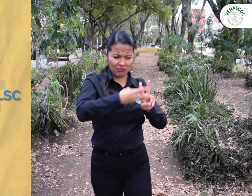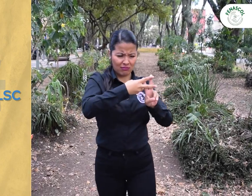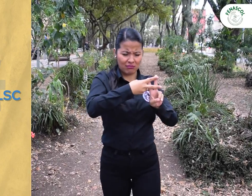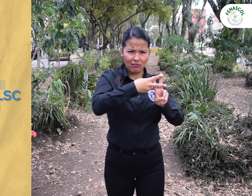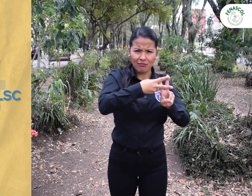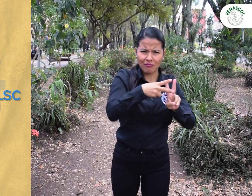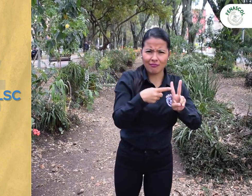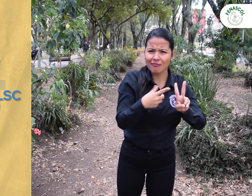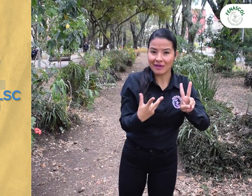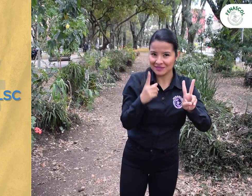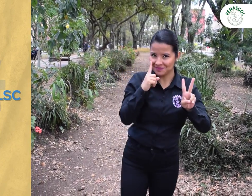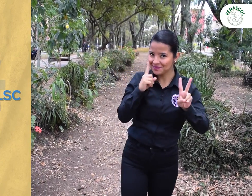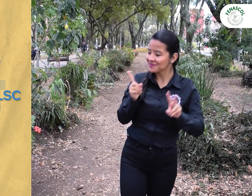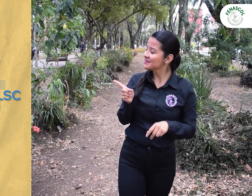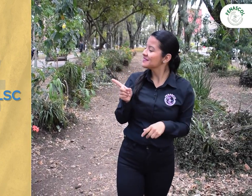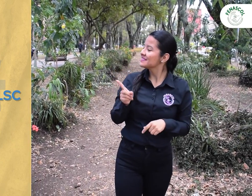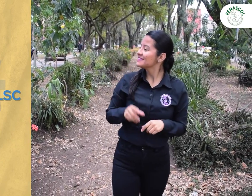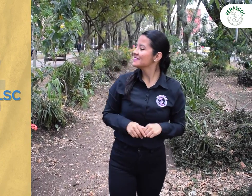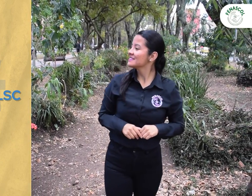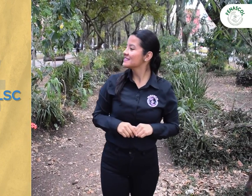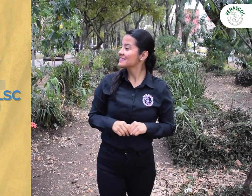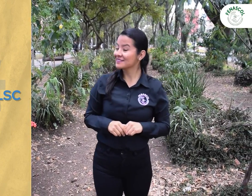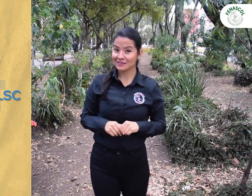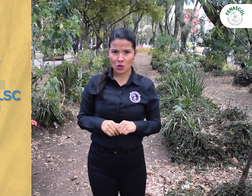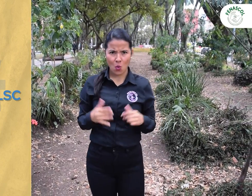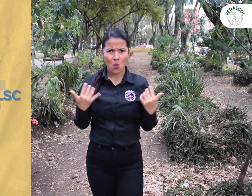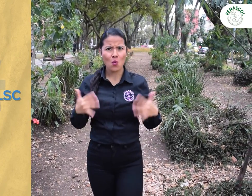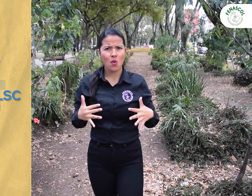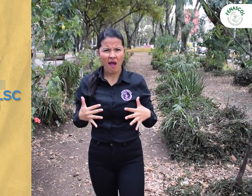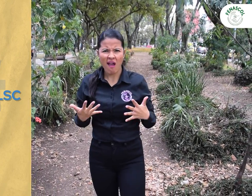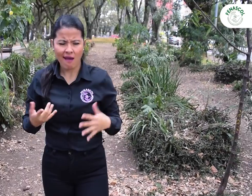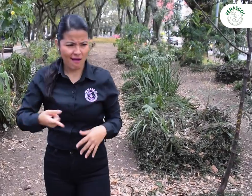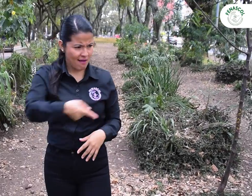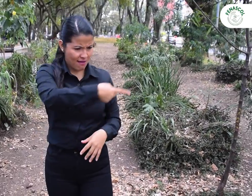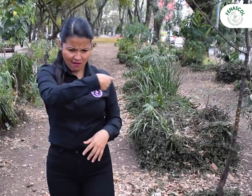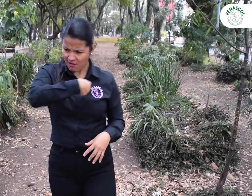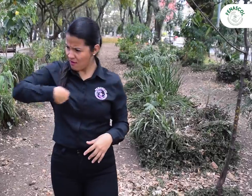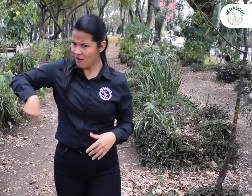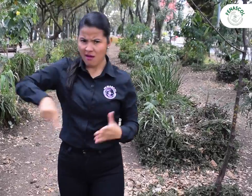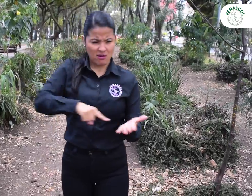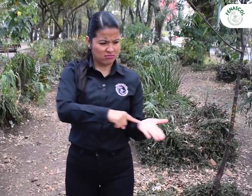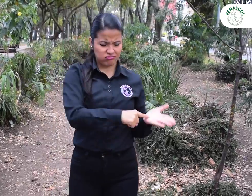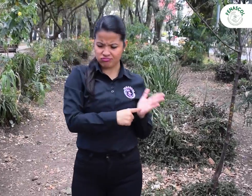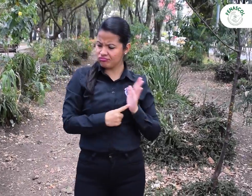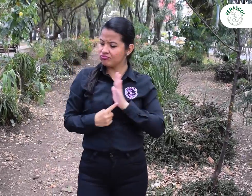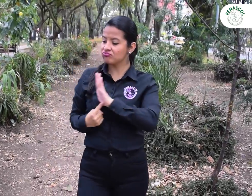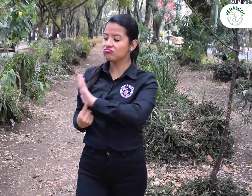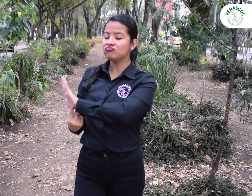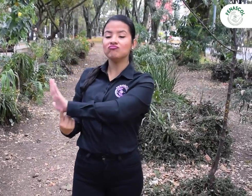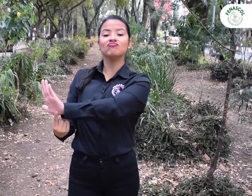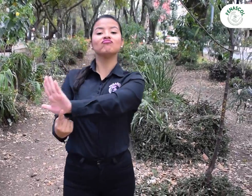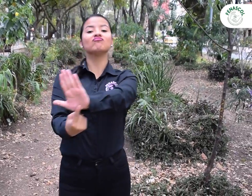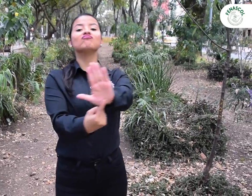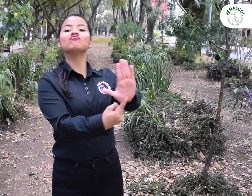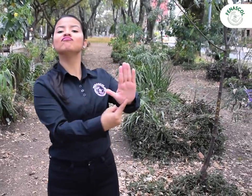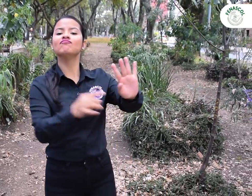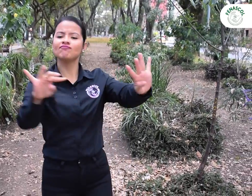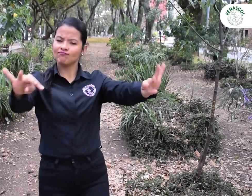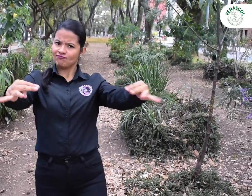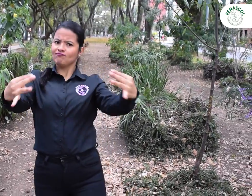Realcemos LSC. Así es, podemos hacer que gobiernos, entidades, organizaciones